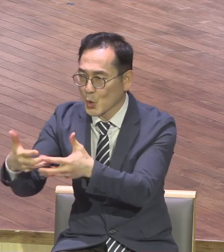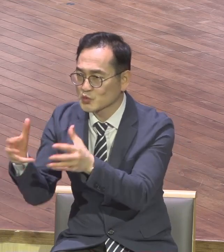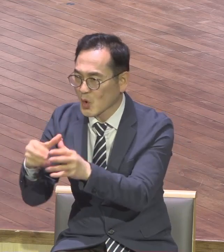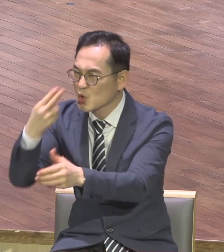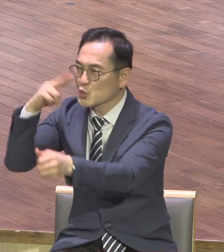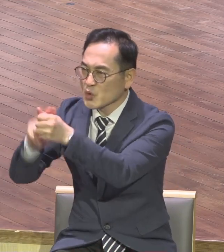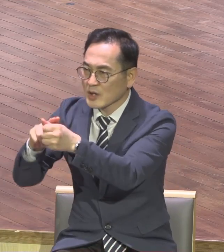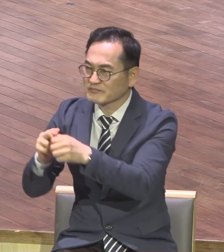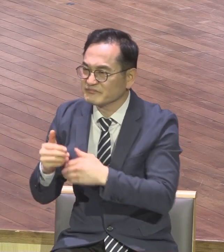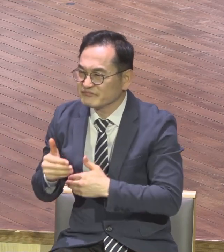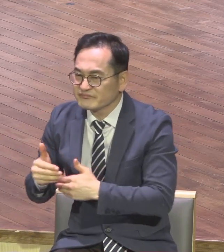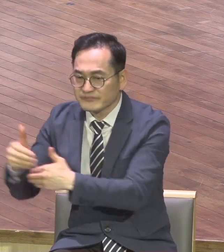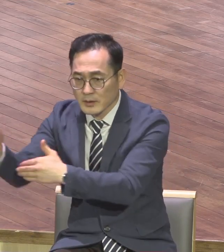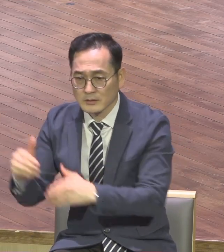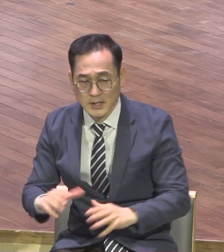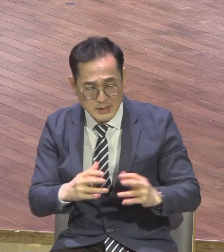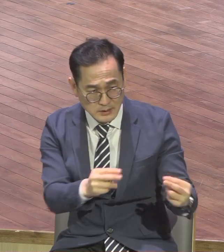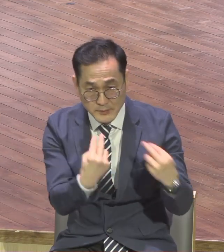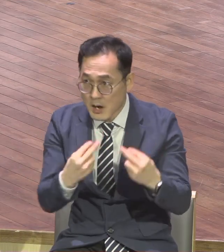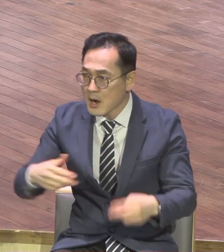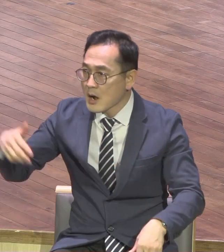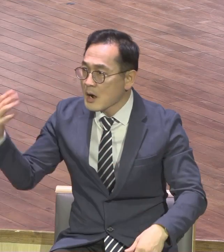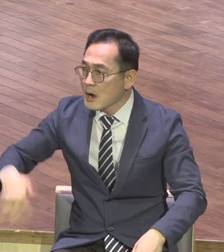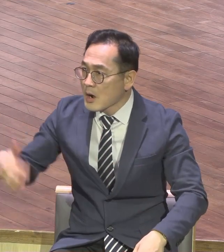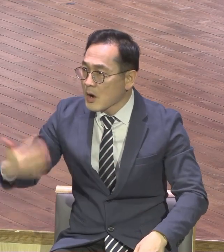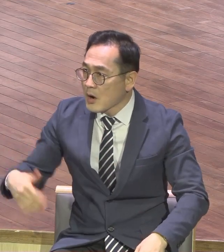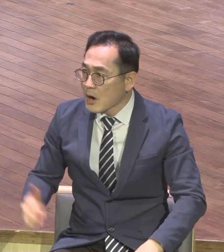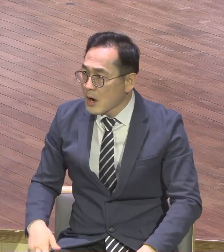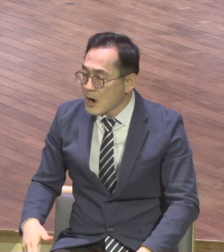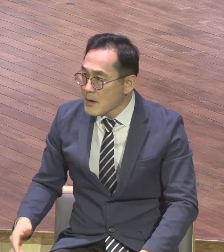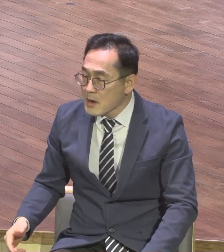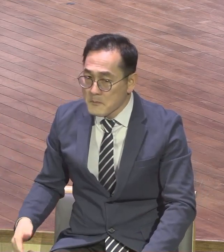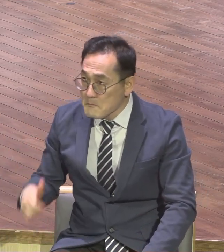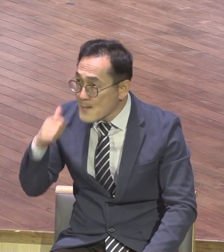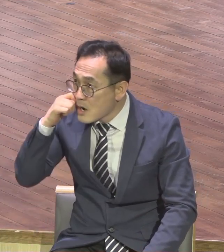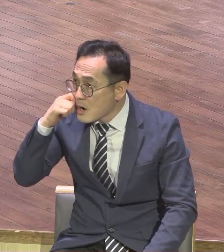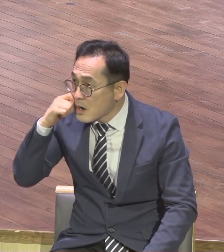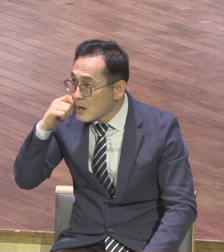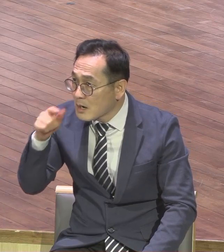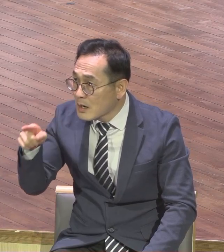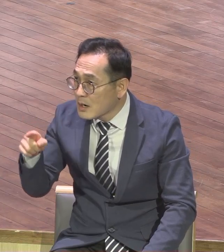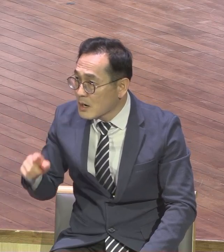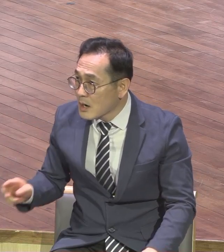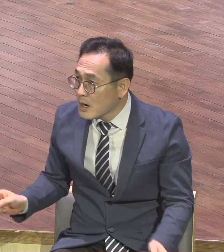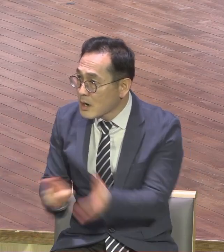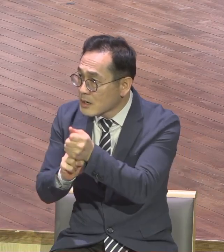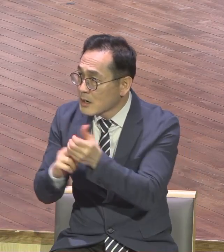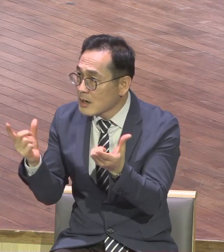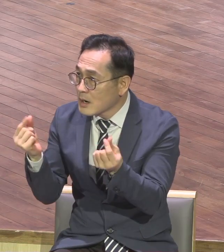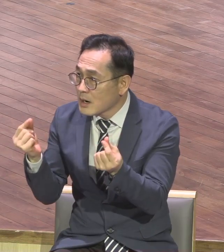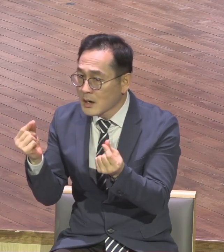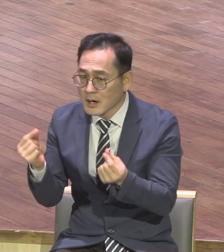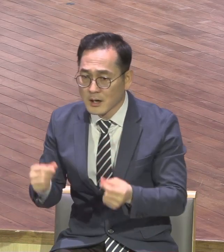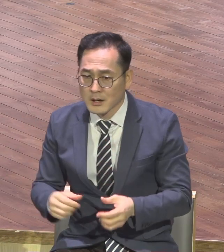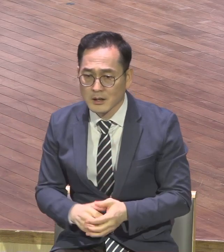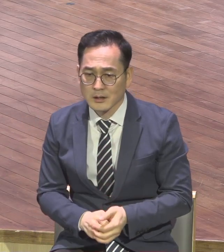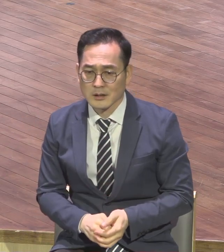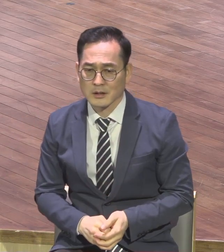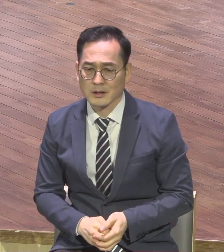상식으로는 설명이 되지 않는 모든 사람들이 도대체 이해가 안 된다 빚을 갚으니 은행에 마주도 와가지고